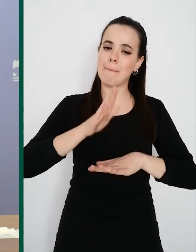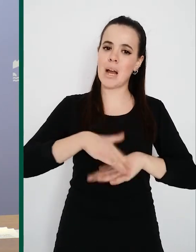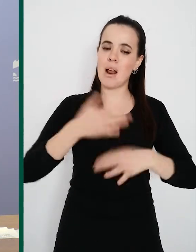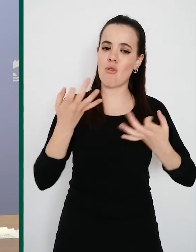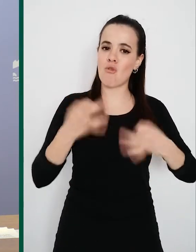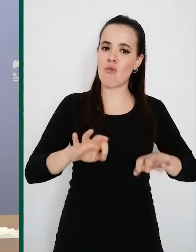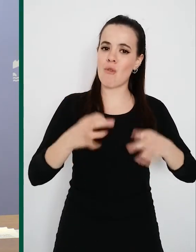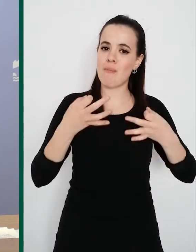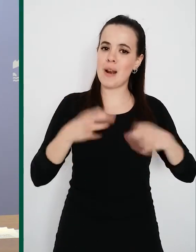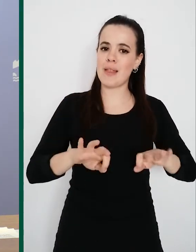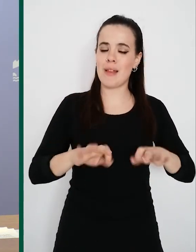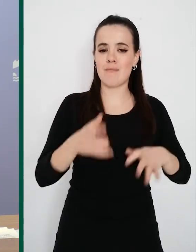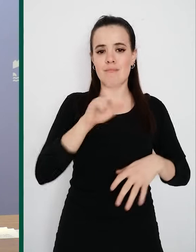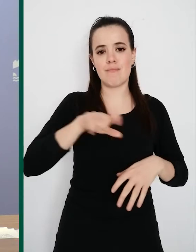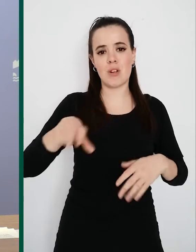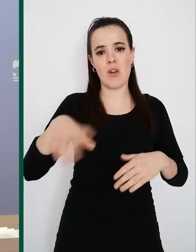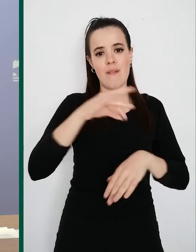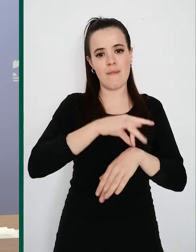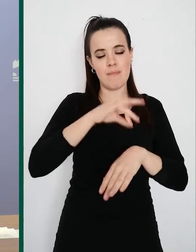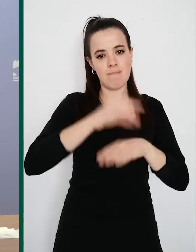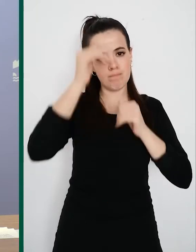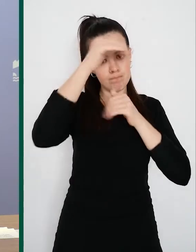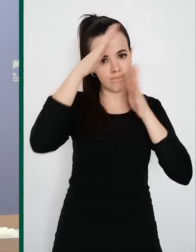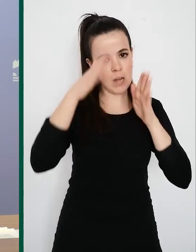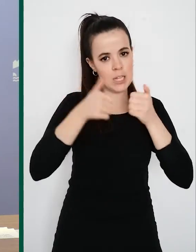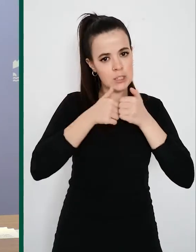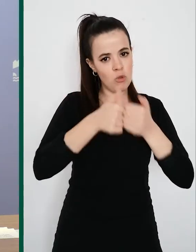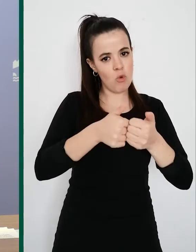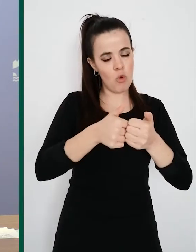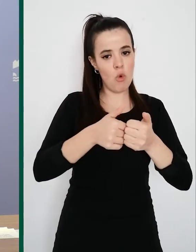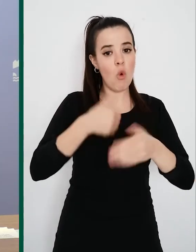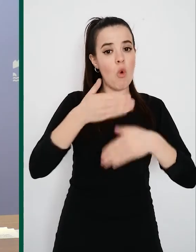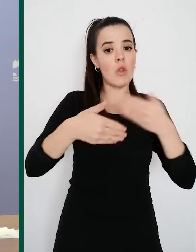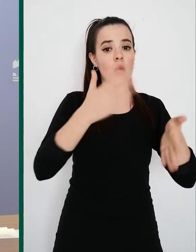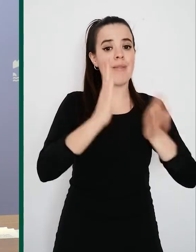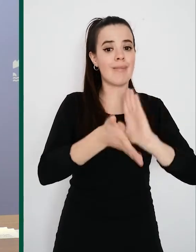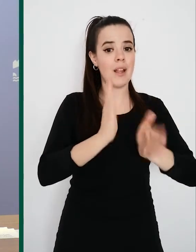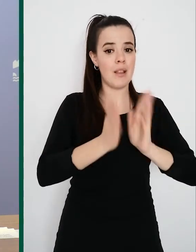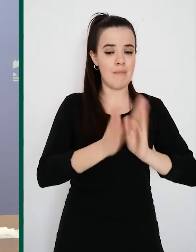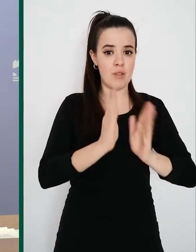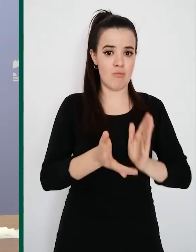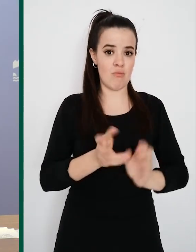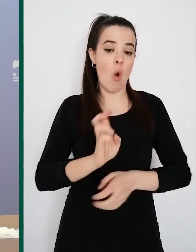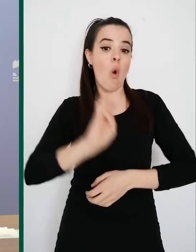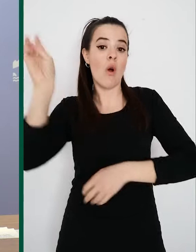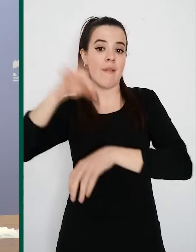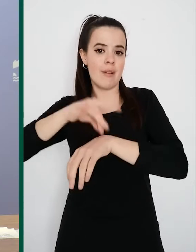asistencia a los pacientes continuando el tratamiento y tratando el resto de patologías, la